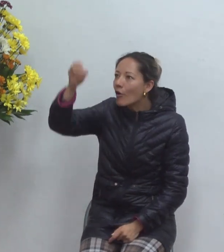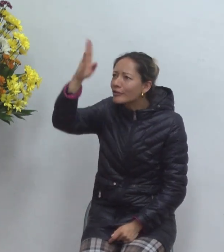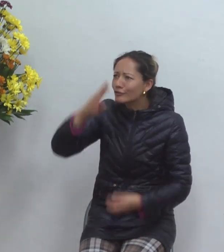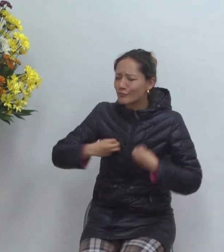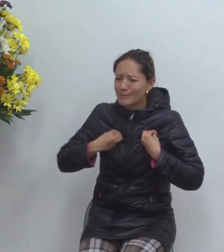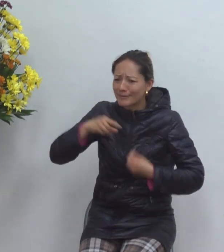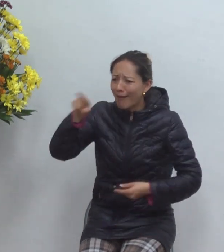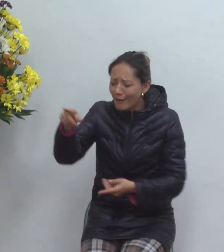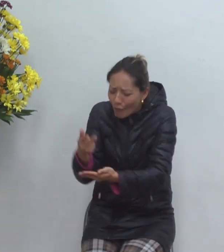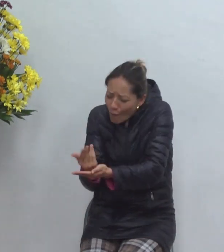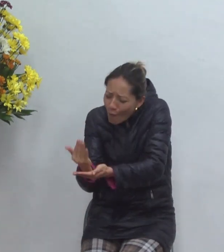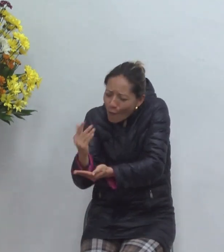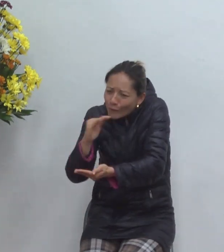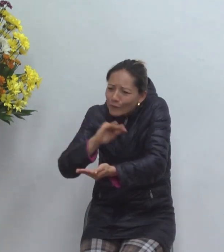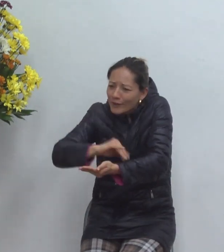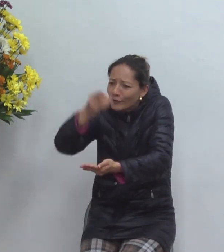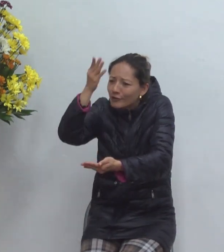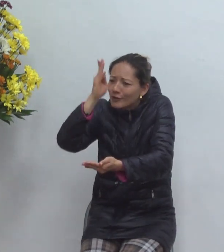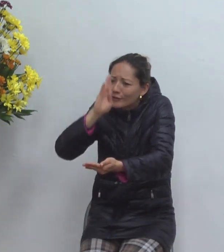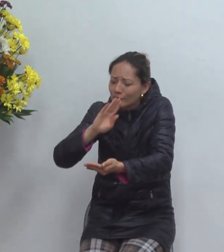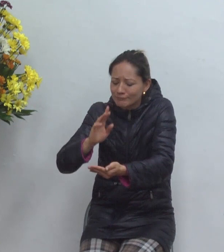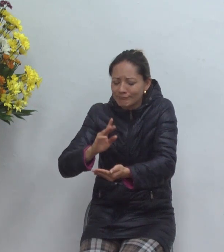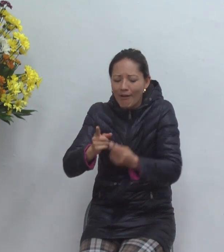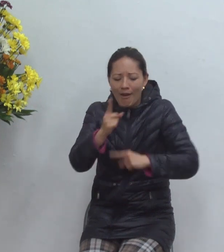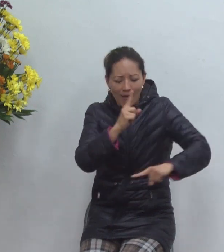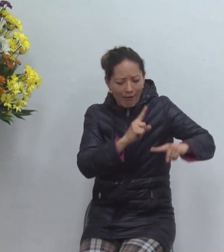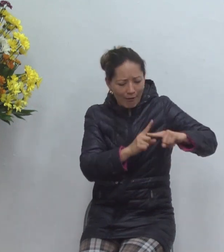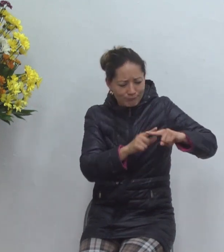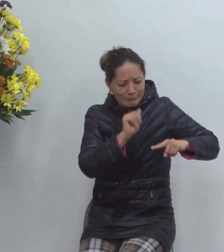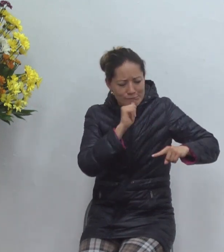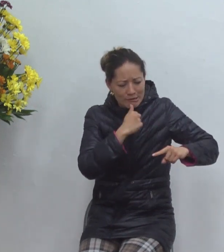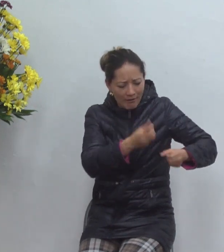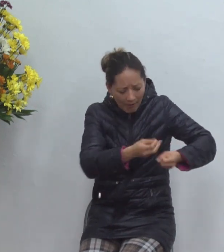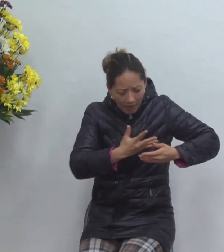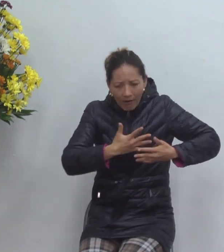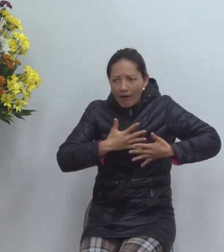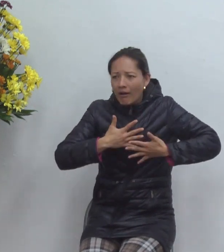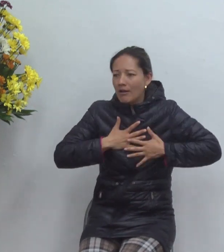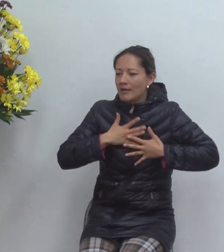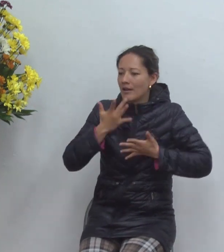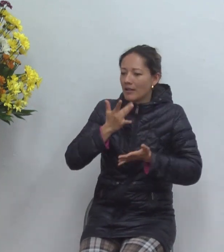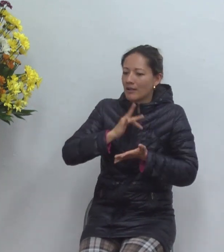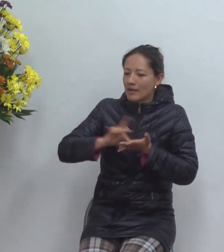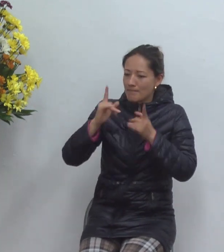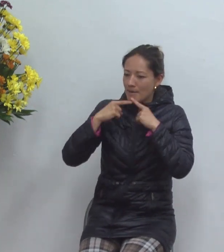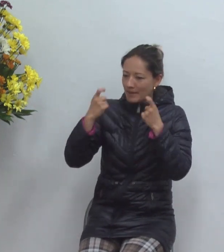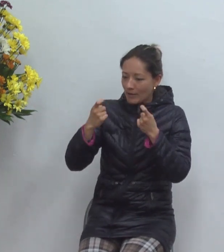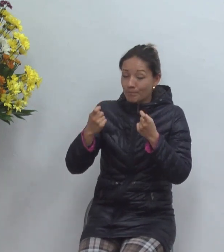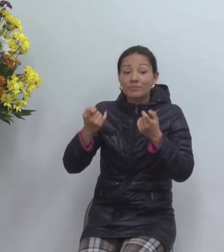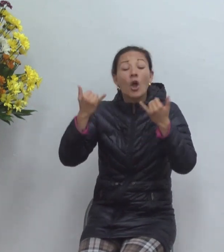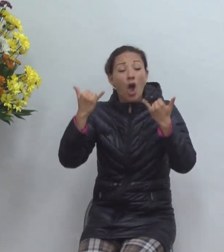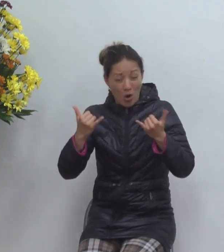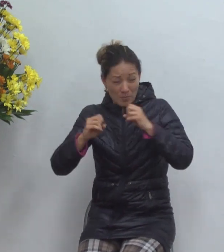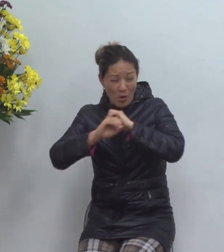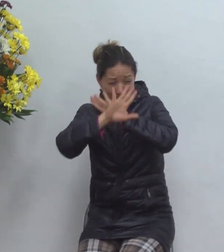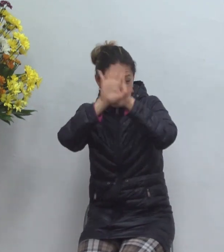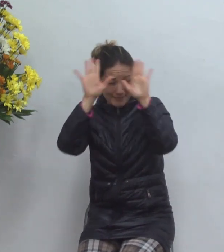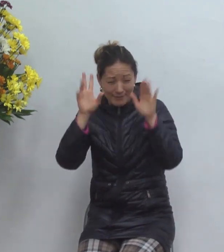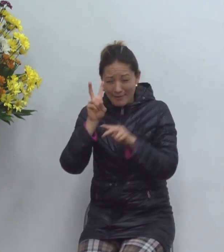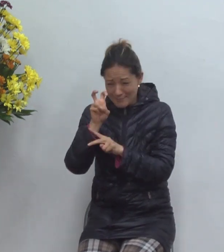cordero de Dios que quita los pecados del mundo en la primera en la primera sesión de alabanza del primer culto al final hubo un tiempo no y la persona